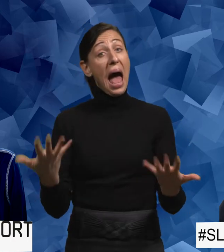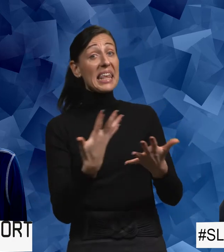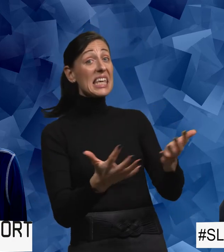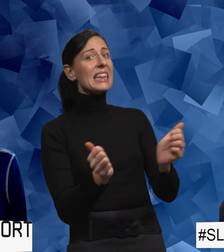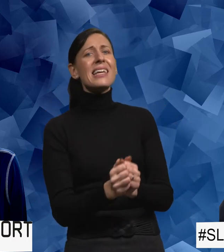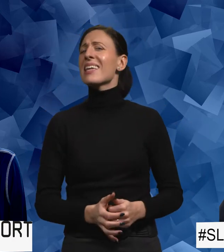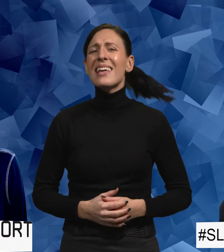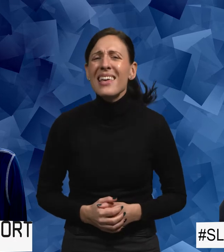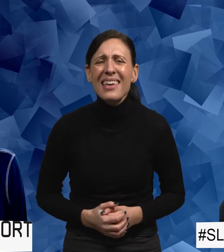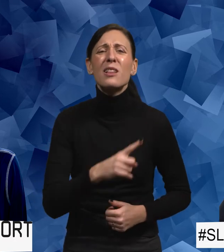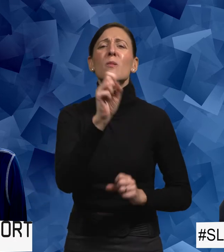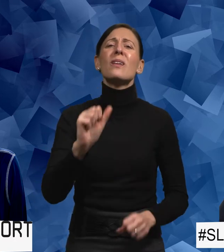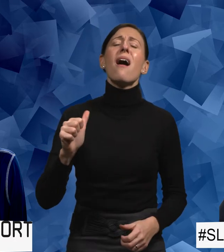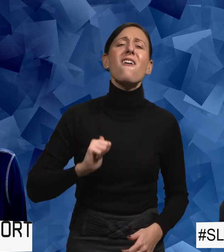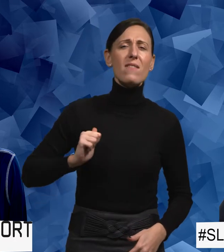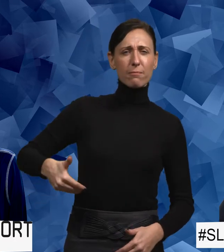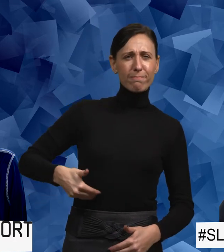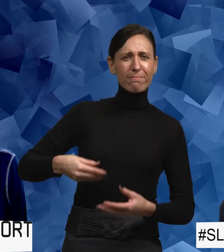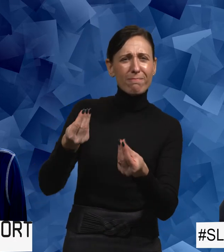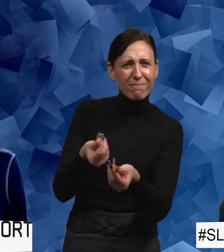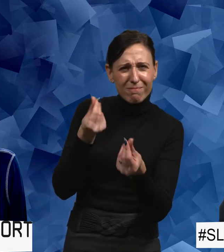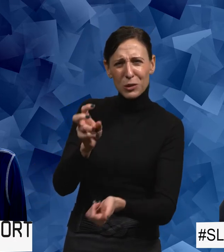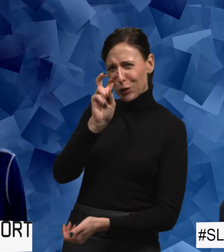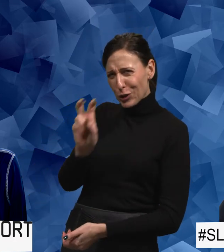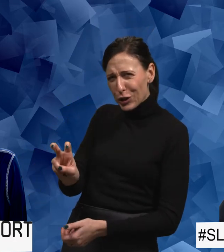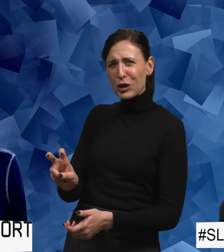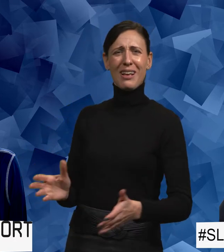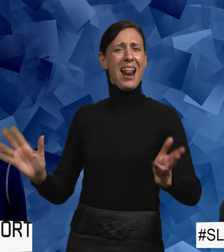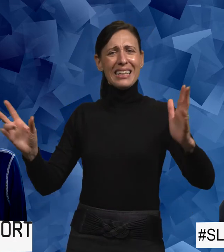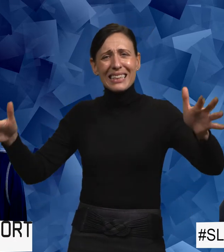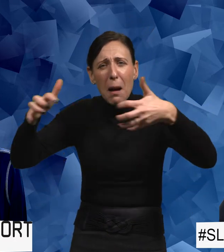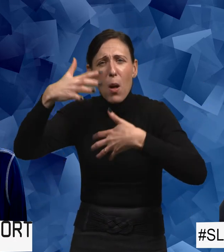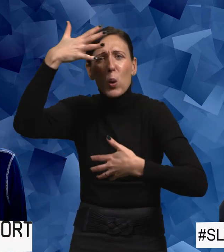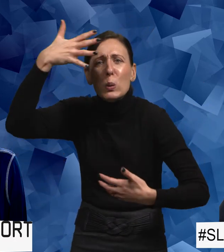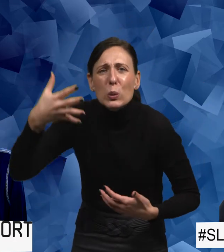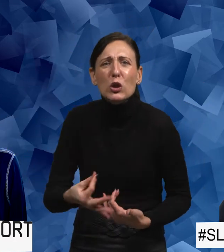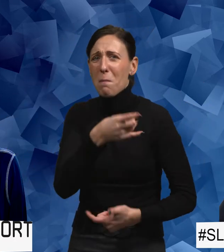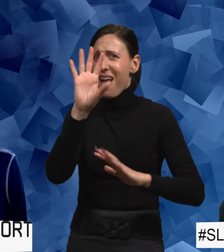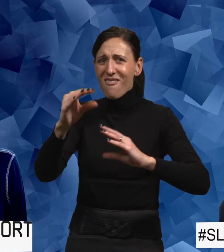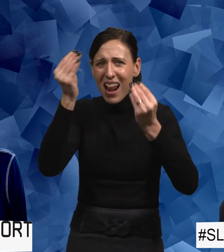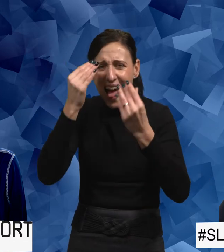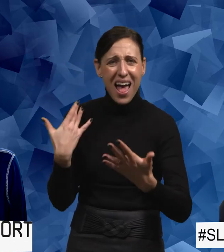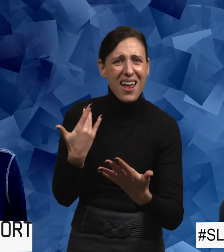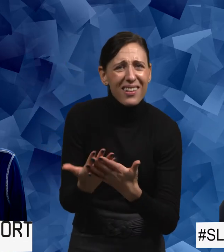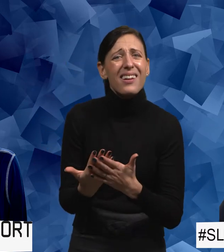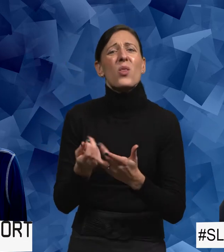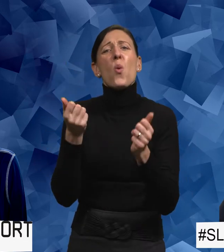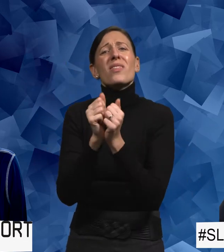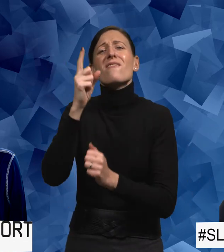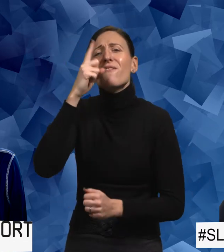utan använda vår magkänsla som ju faktiskt är vår samlade kunskap som vi har lärt oss. Någonting är fel, säger den